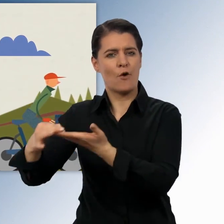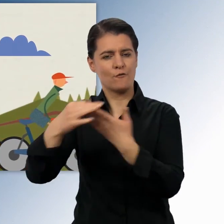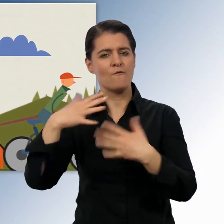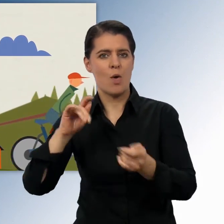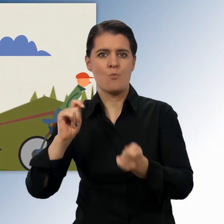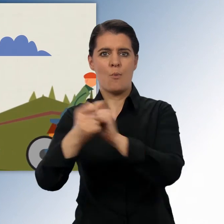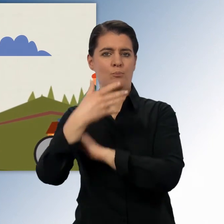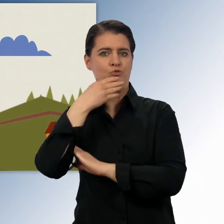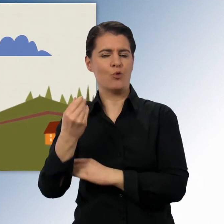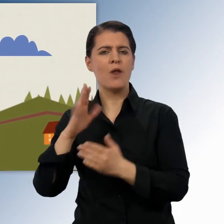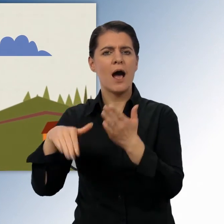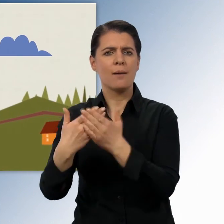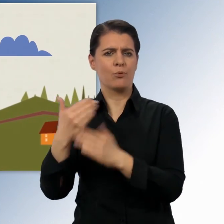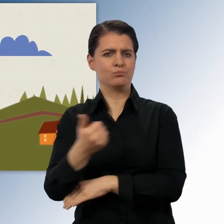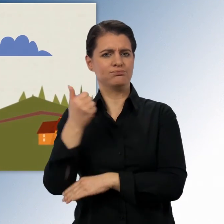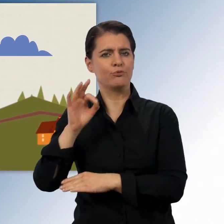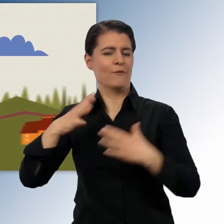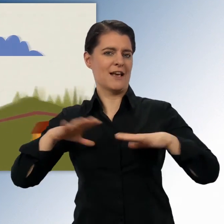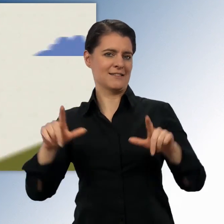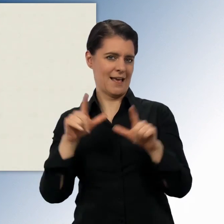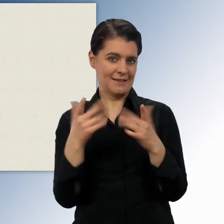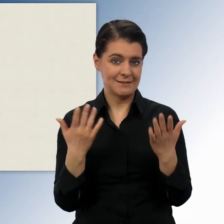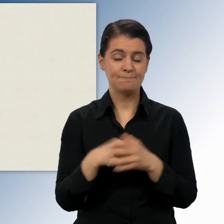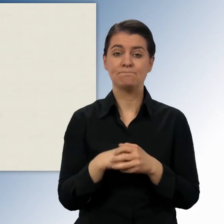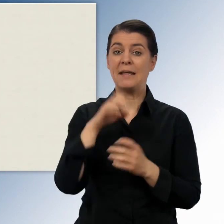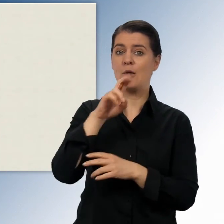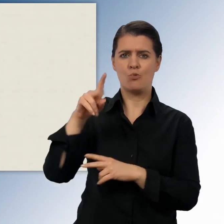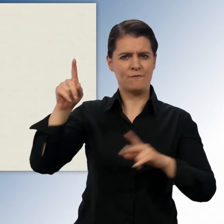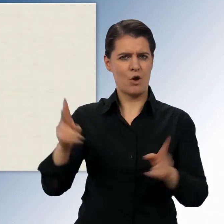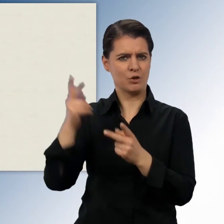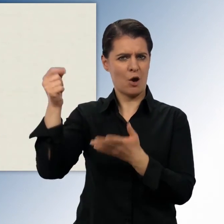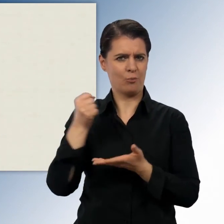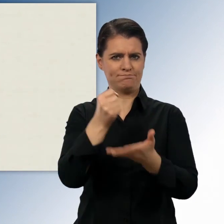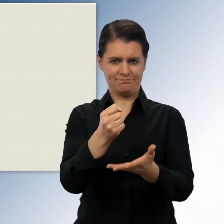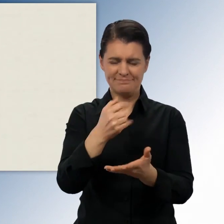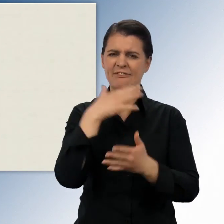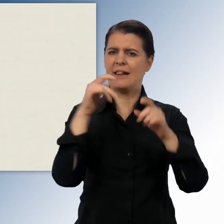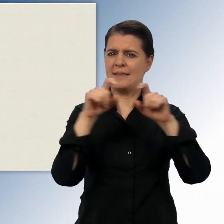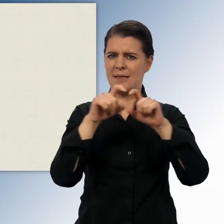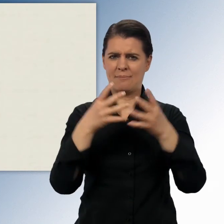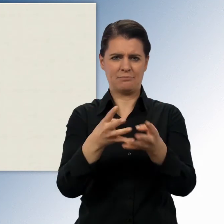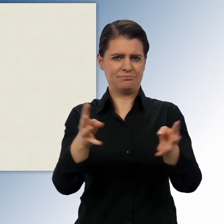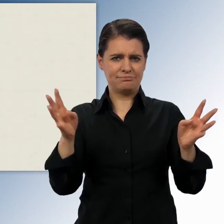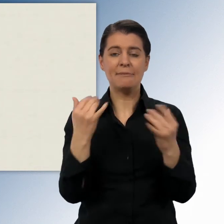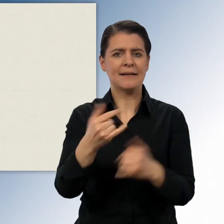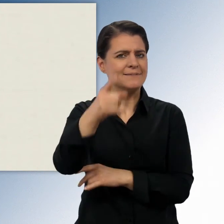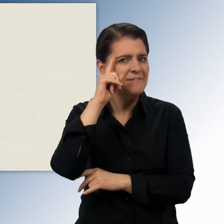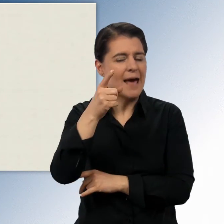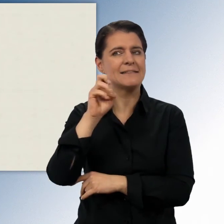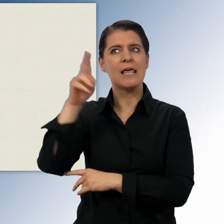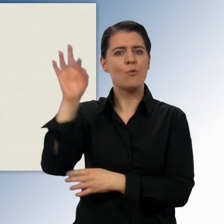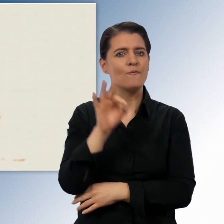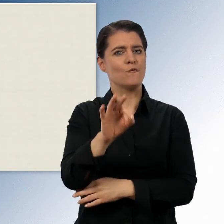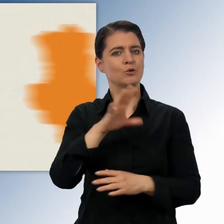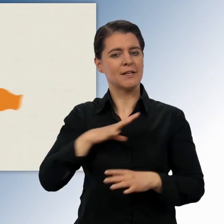tollen Angeboten für die Freizeit. Die EU-Förderung kümmert sich also um viele Themen. Und jetzt weißt du, was